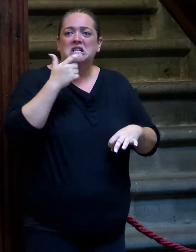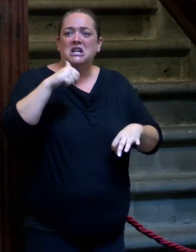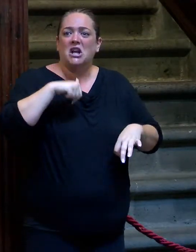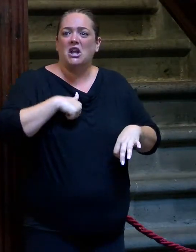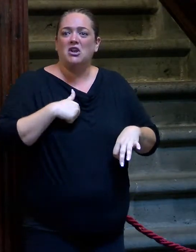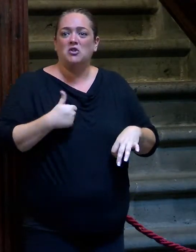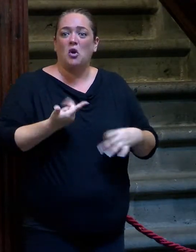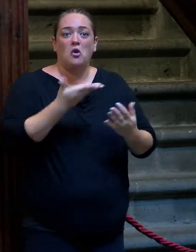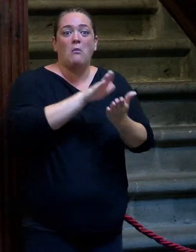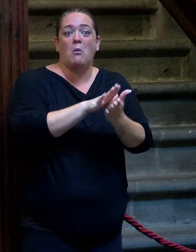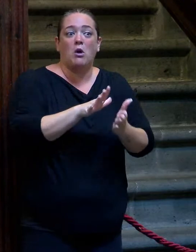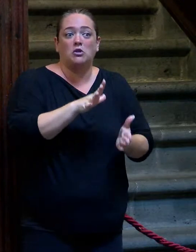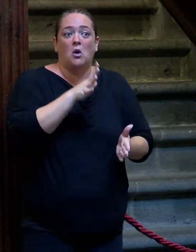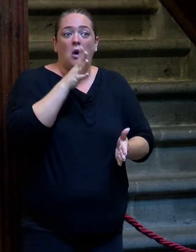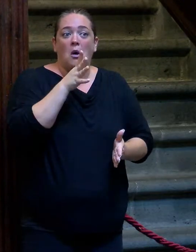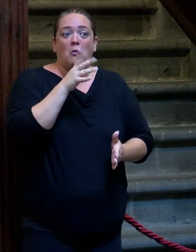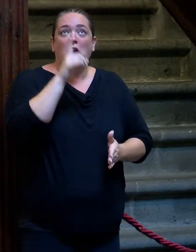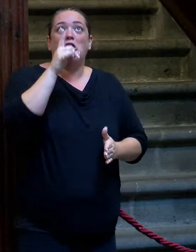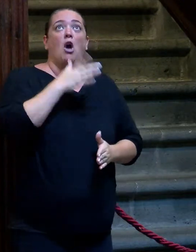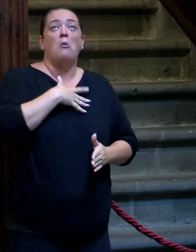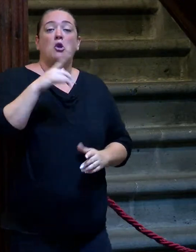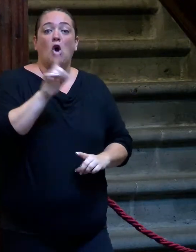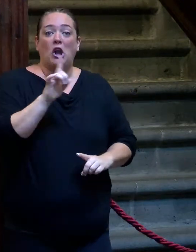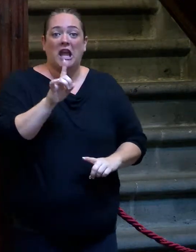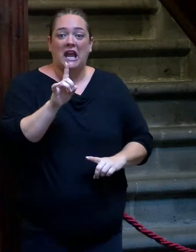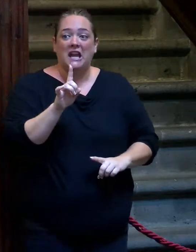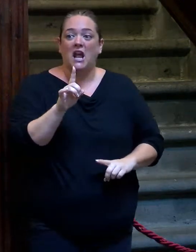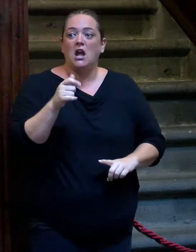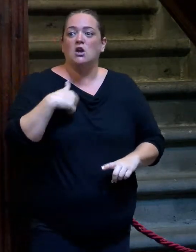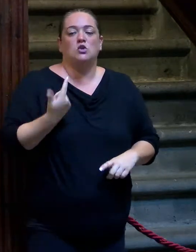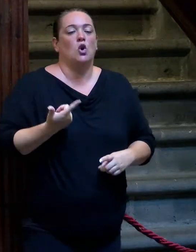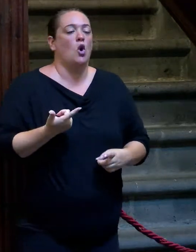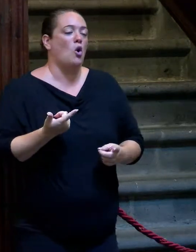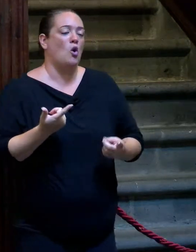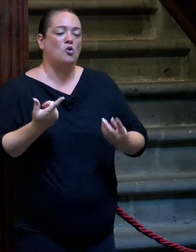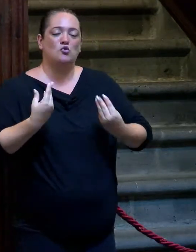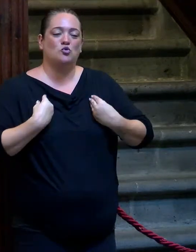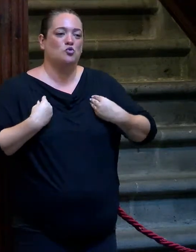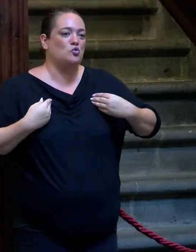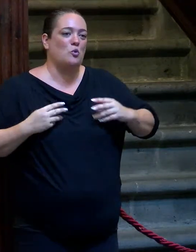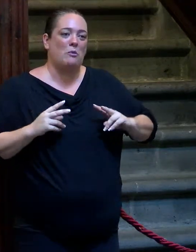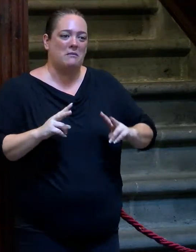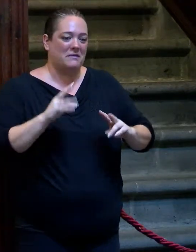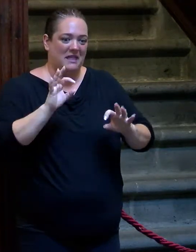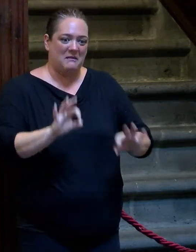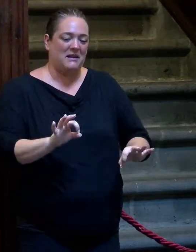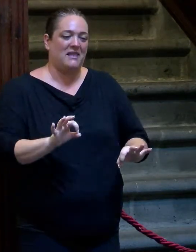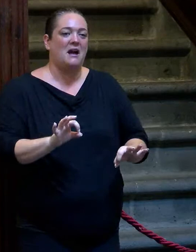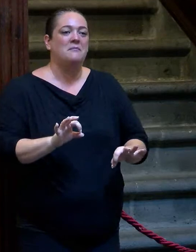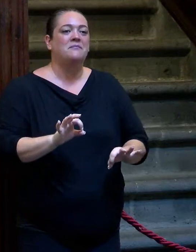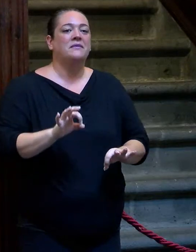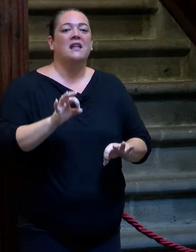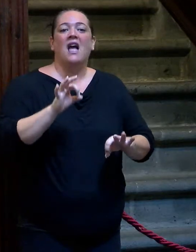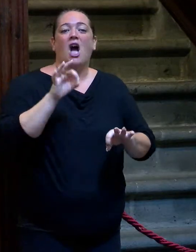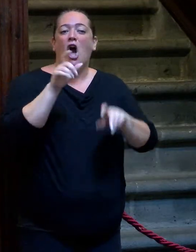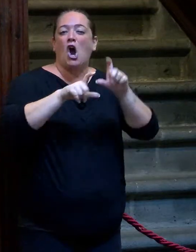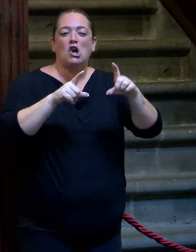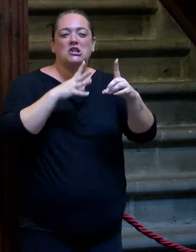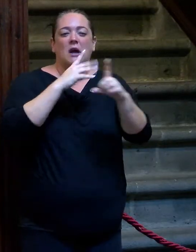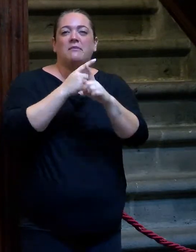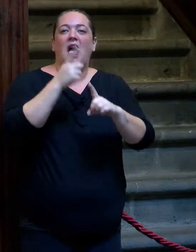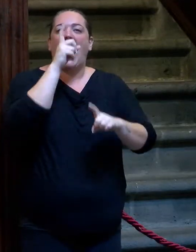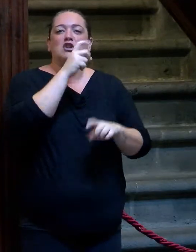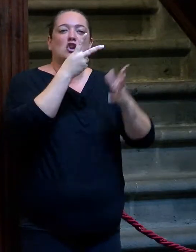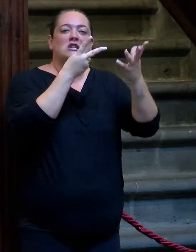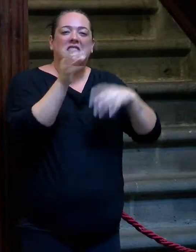me he muerto porque Dios no quiere. Pero yo he hecho méritos. Yo estoy una superviviente de verdad. Quiero decirte, contra todo tipo de cosas. Viví los 70,